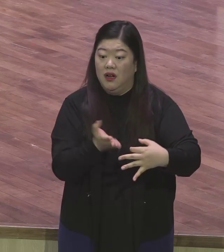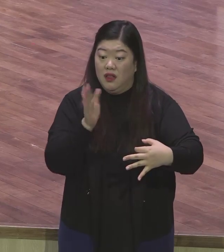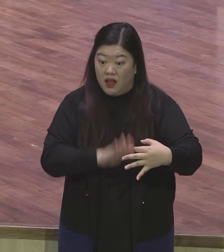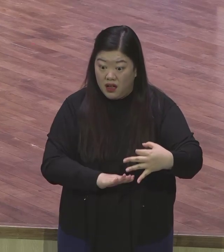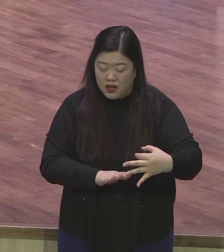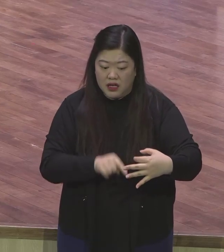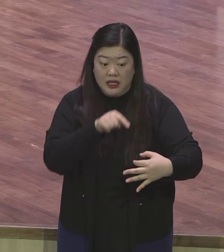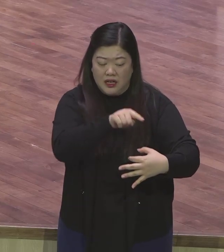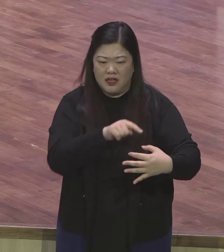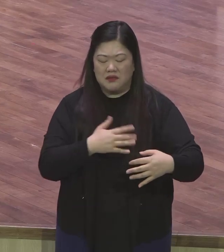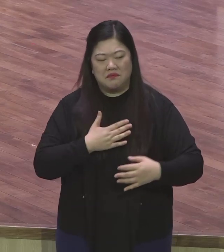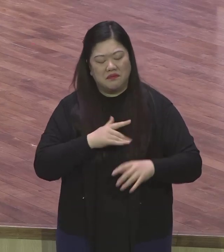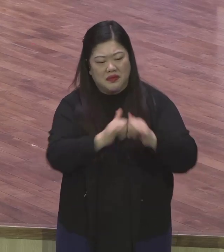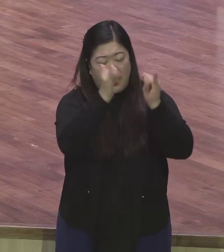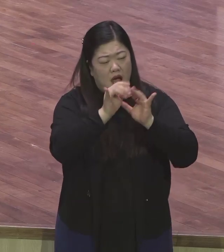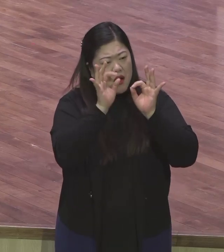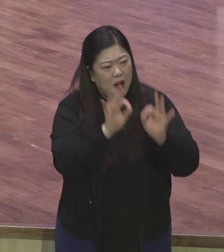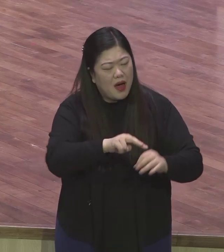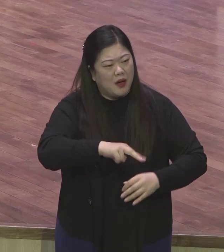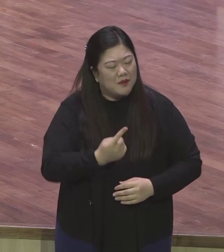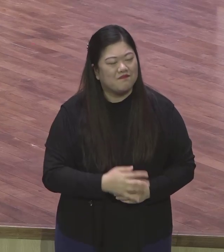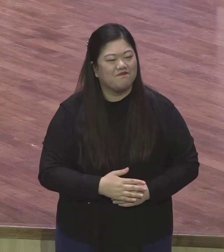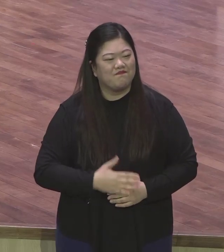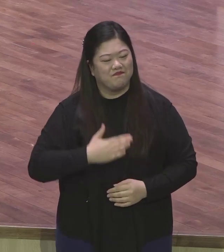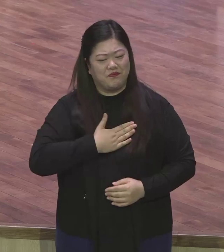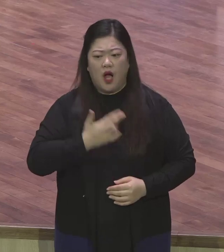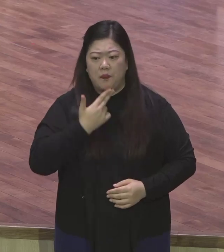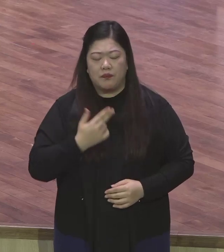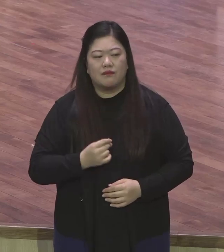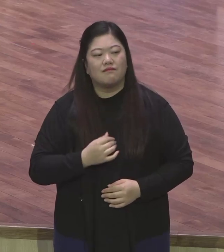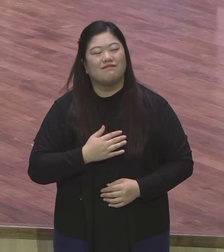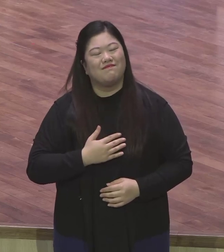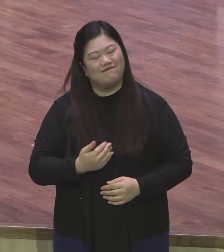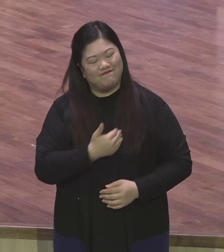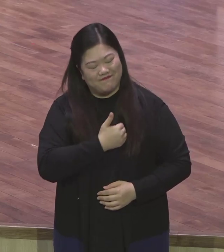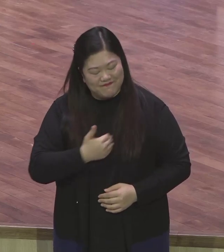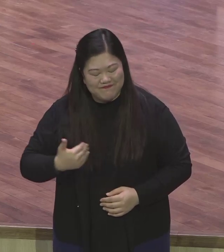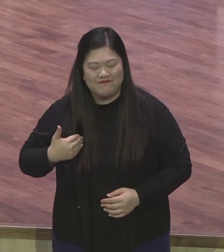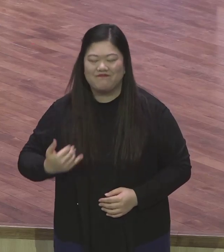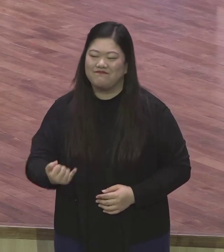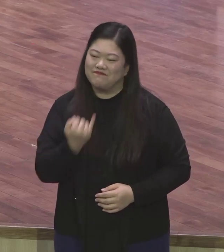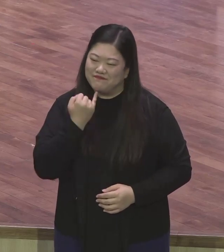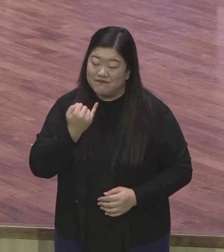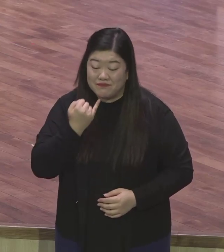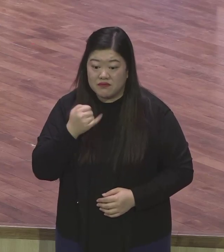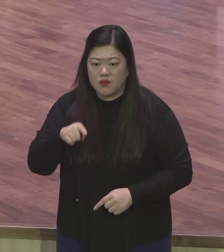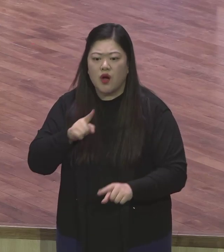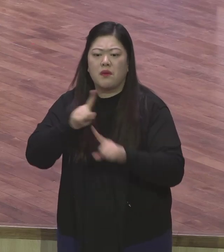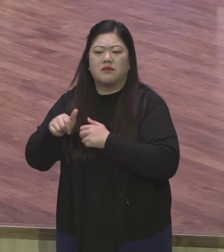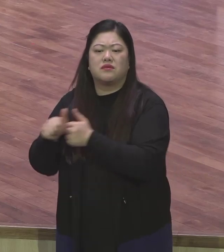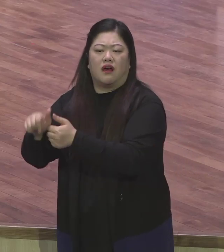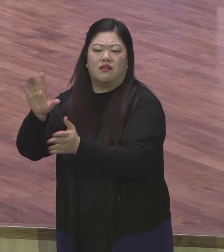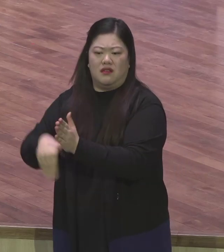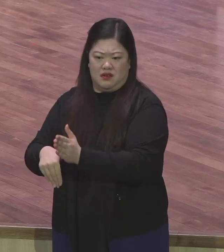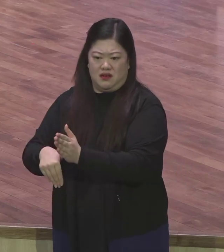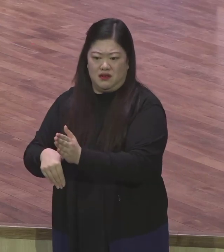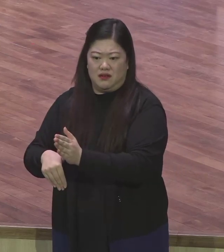말씀을 잡은 사람은 환경을 초월합니다. 행편을 다 초월해요. 초월해서 내가 정말로 그리스도를 어떻게 하면 내가